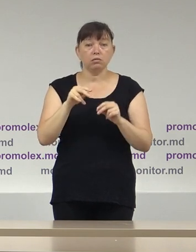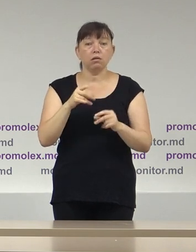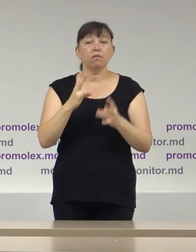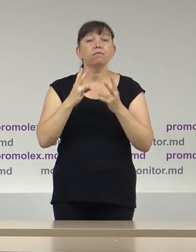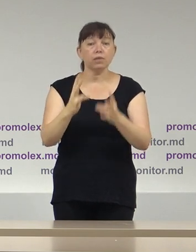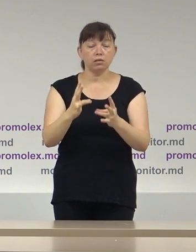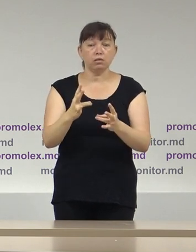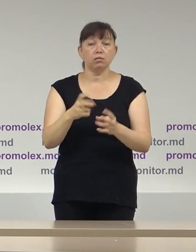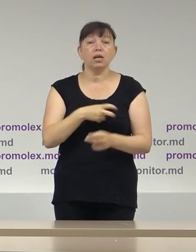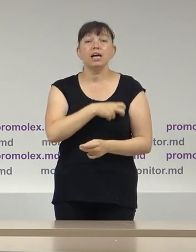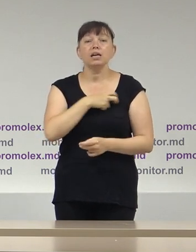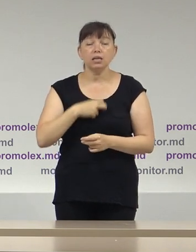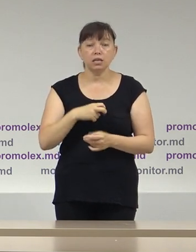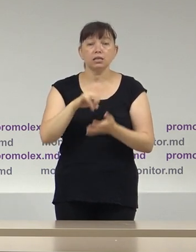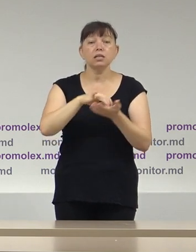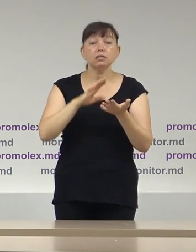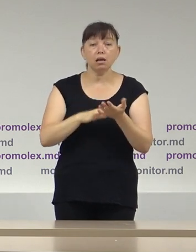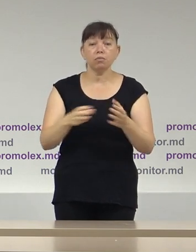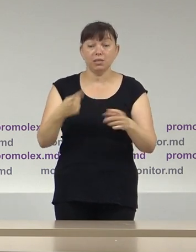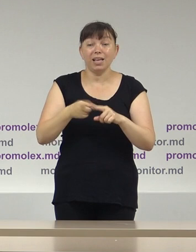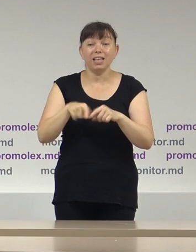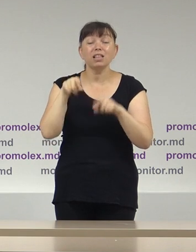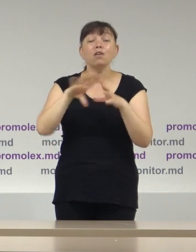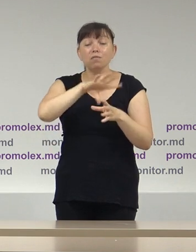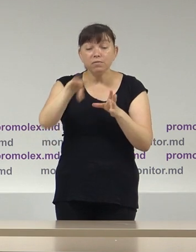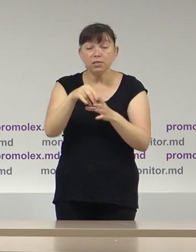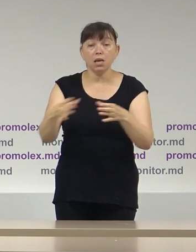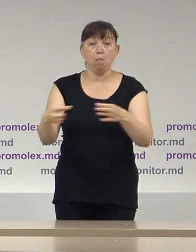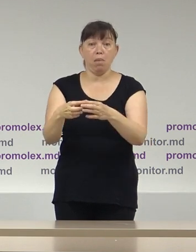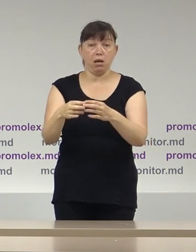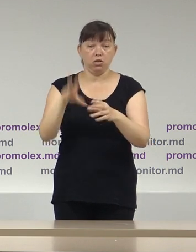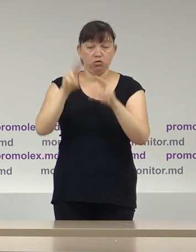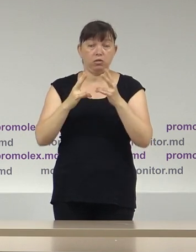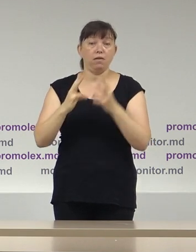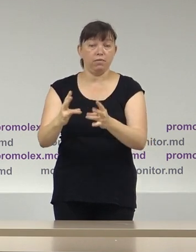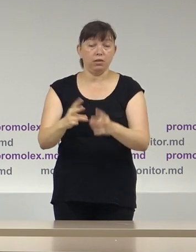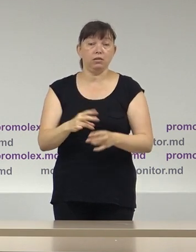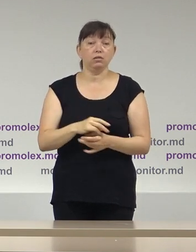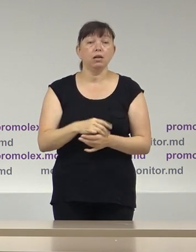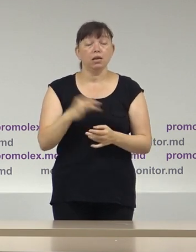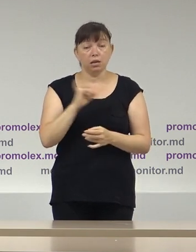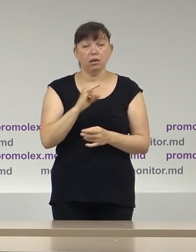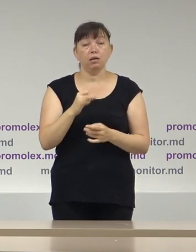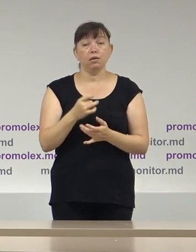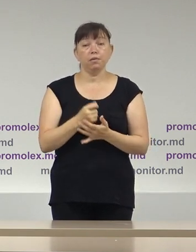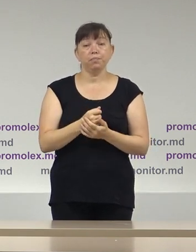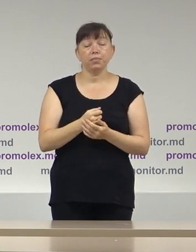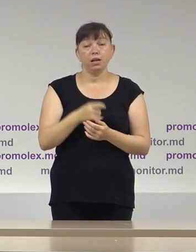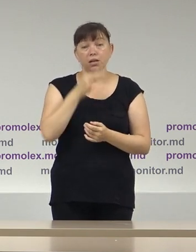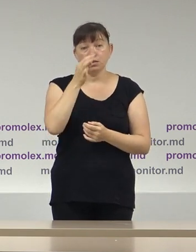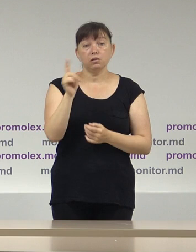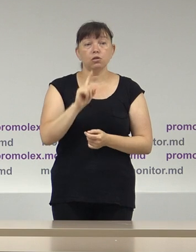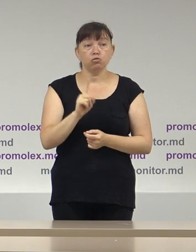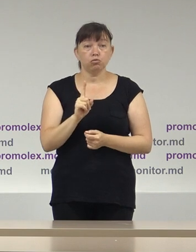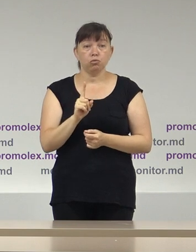însă și înregistrarea partidului respectiv în cursă electorală și a atras atenția în acest